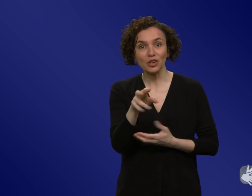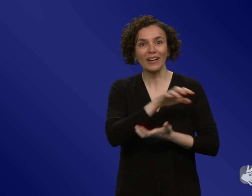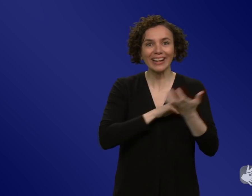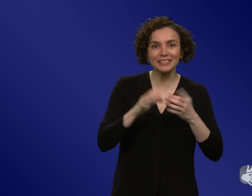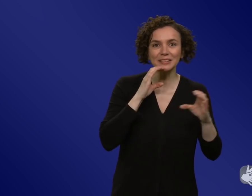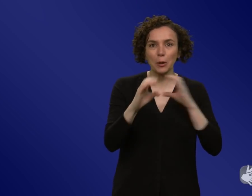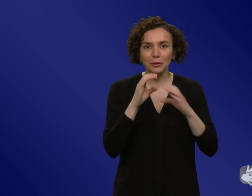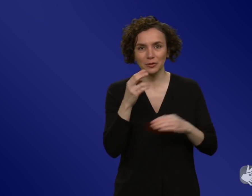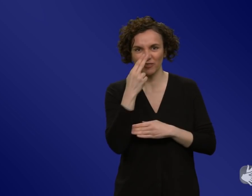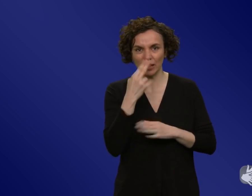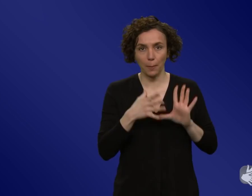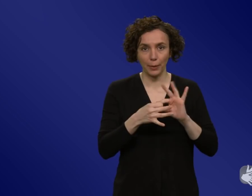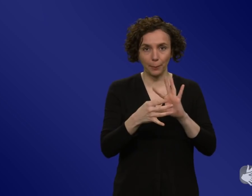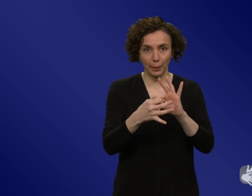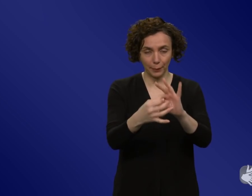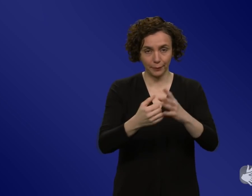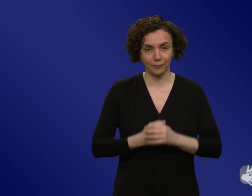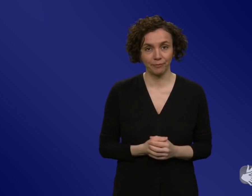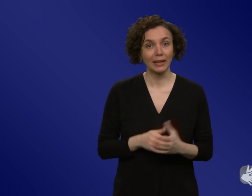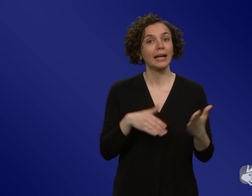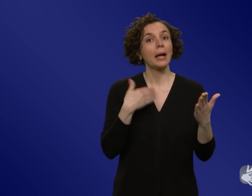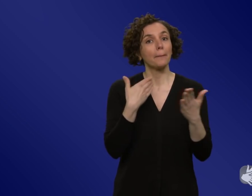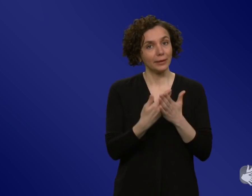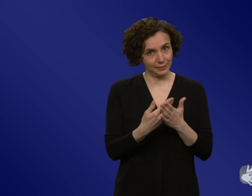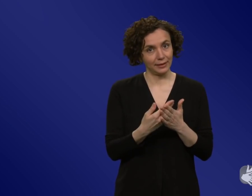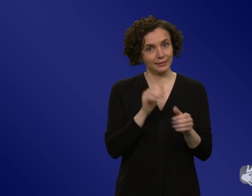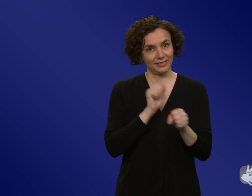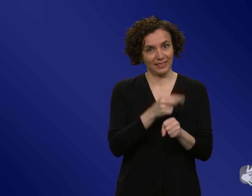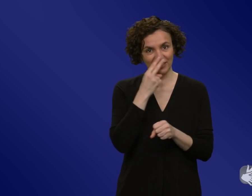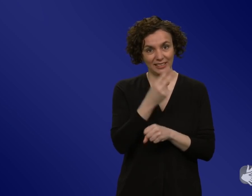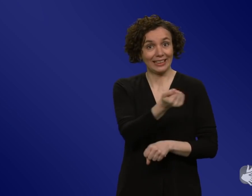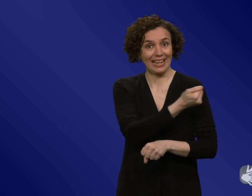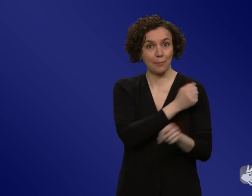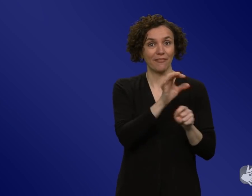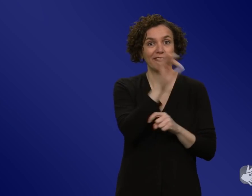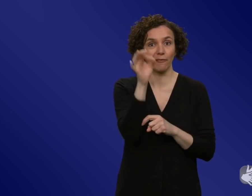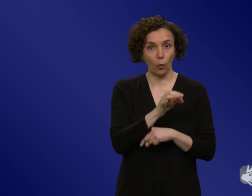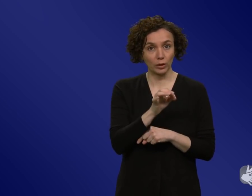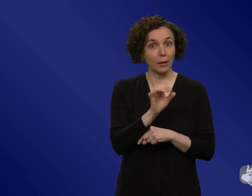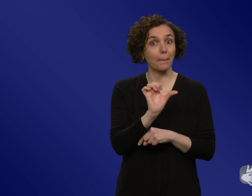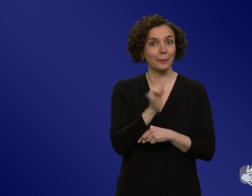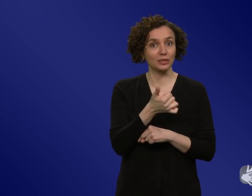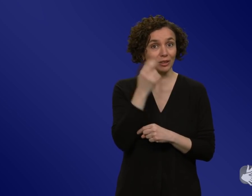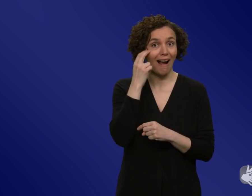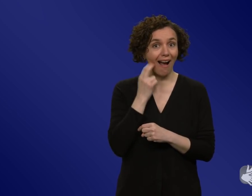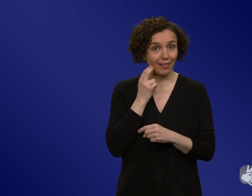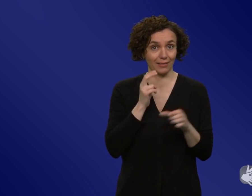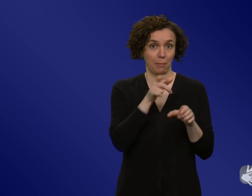abzuleiten. Es ist bekannt, die Impfquote in Deutschland ist besonders unter den Älteren zu niedrig. Da werden auch die 80 Prozent mit